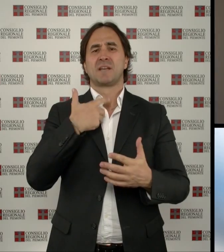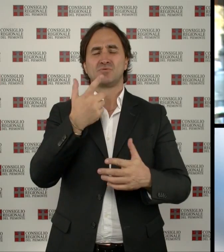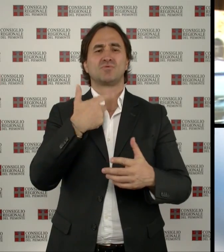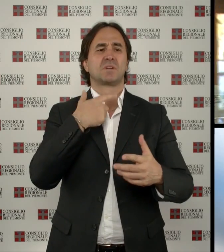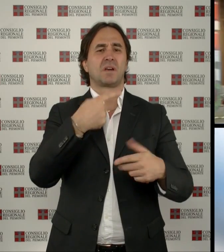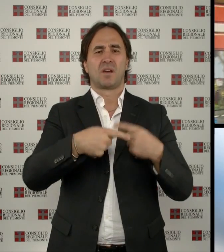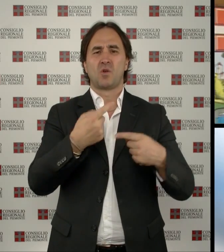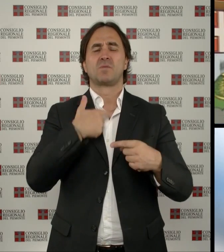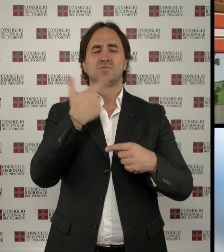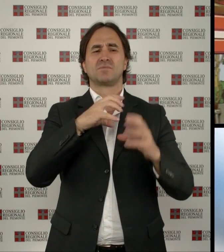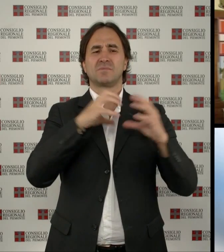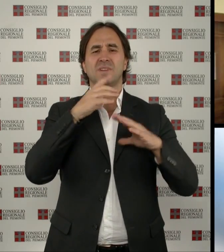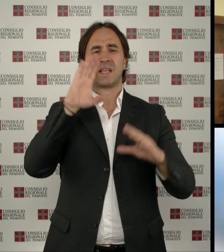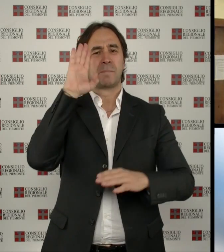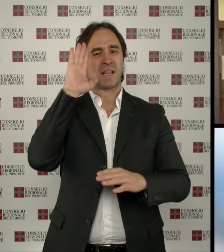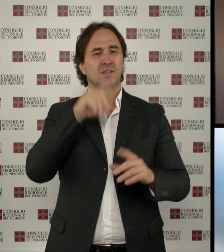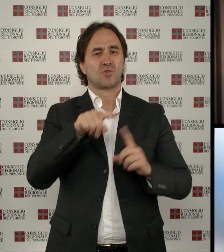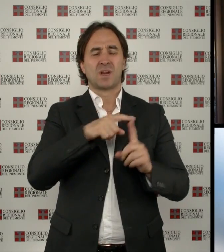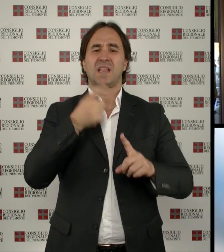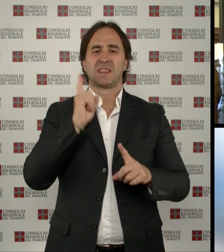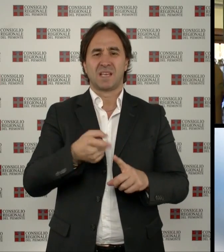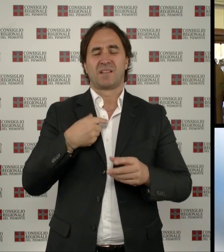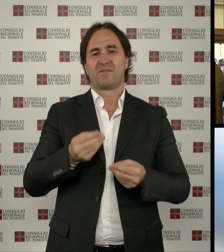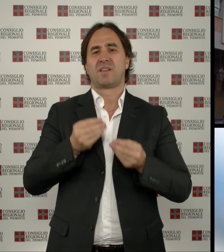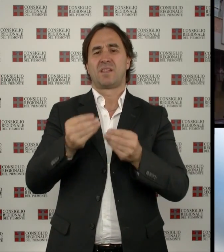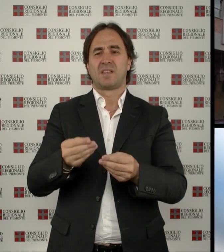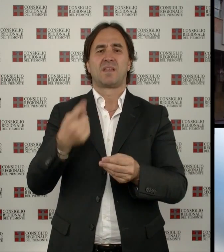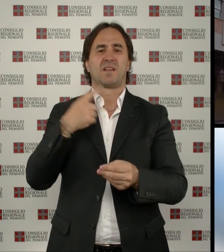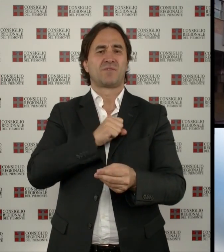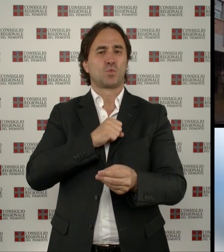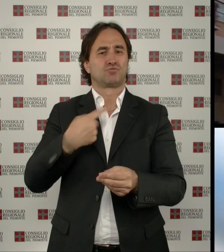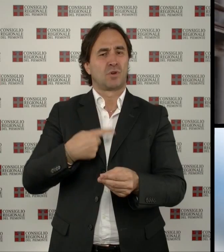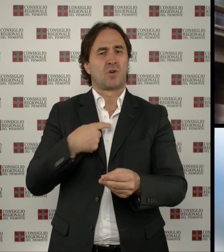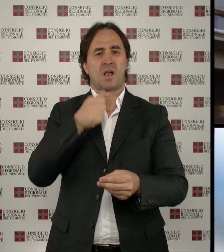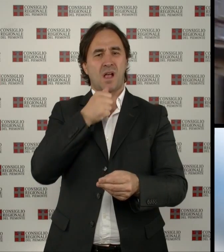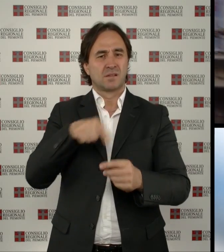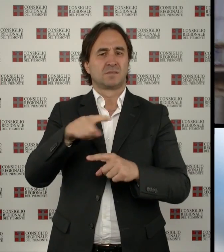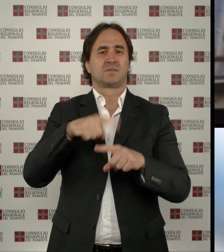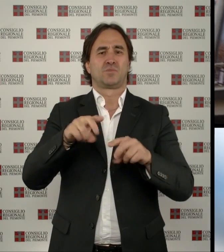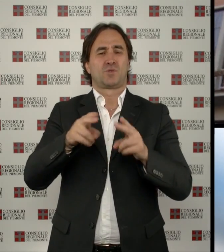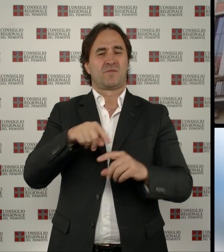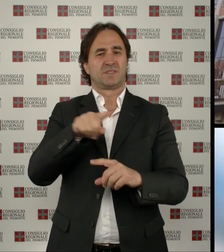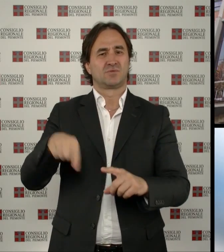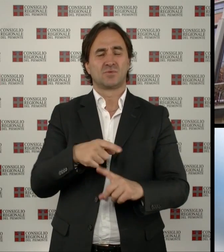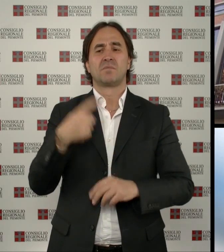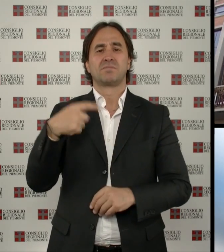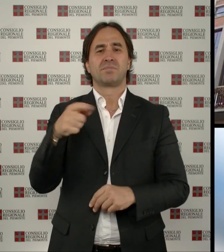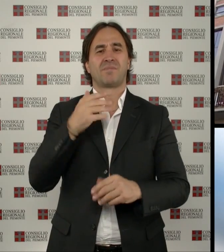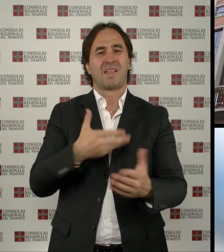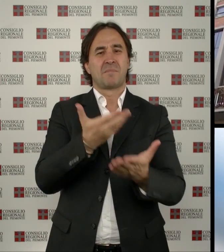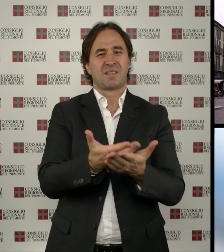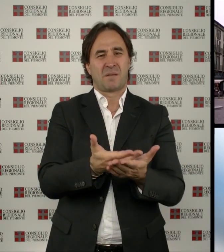devono continuare ad avere figiuccia nella nostra provincia e nel nostro territorio. E a dimostrazione di questo l'emendamento che è stato votato e